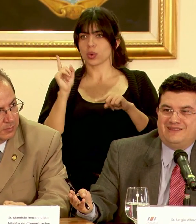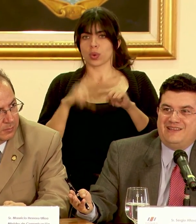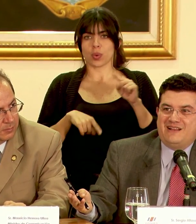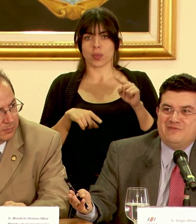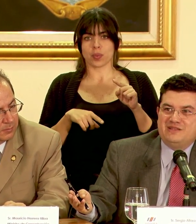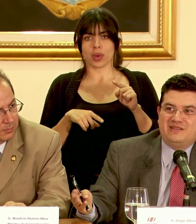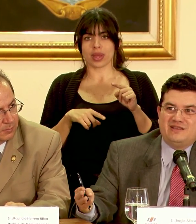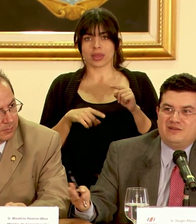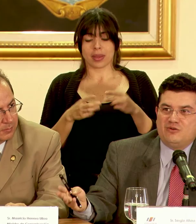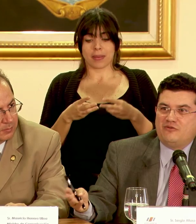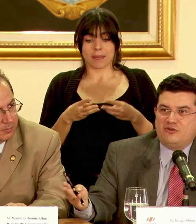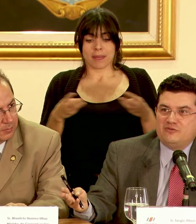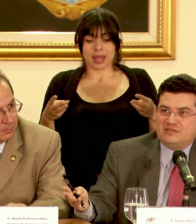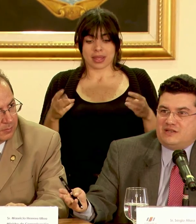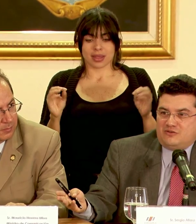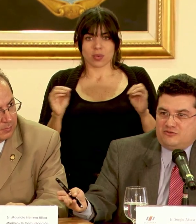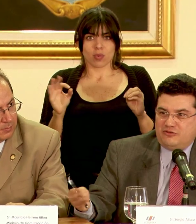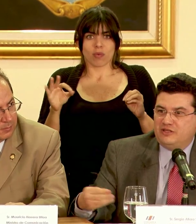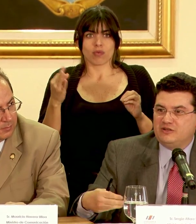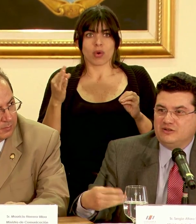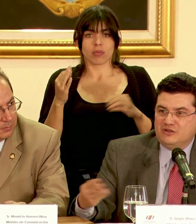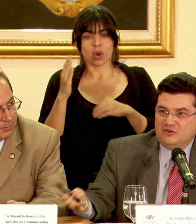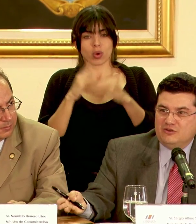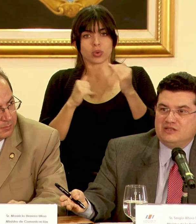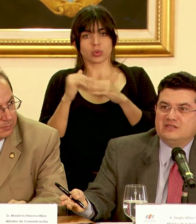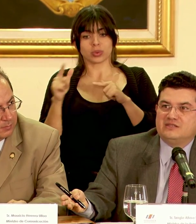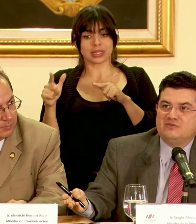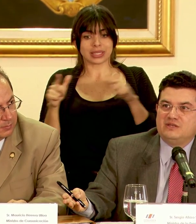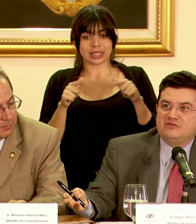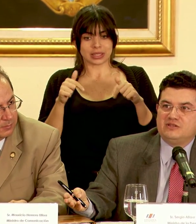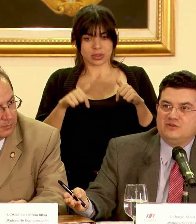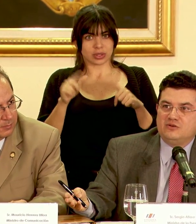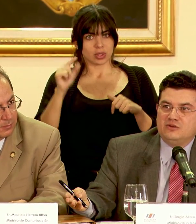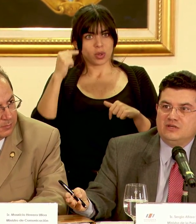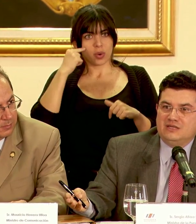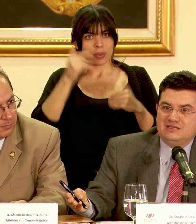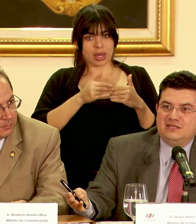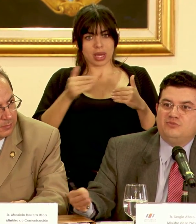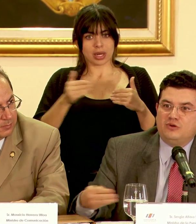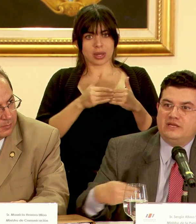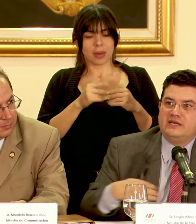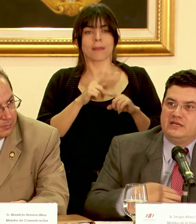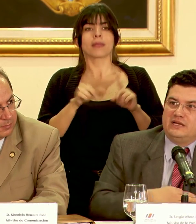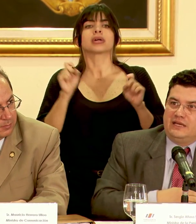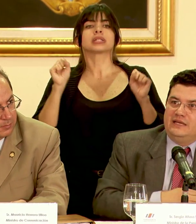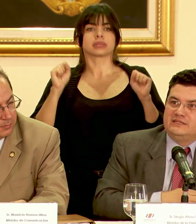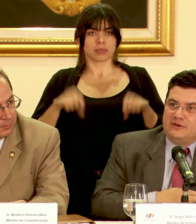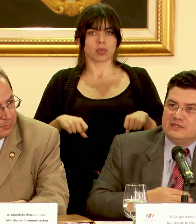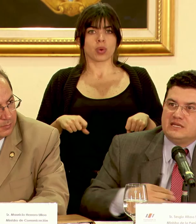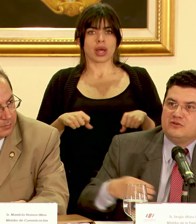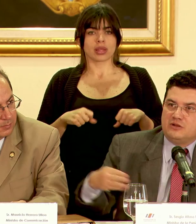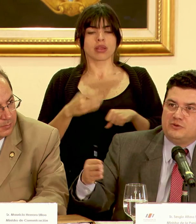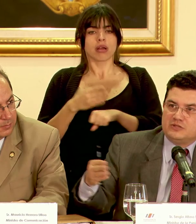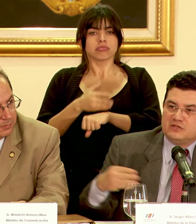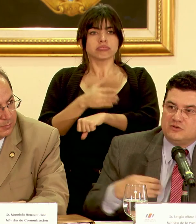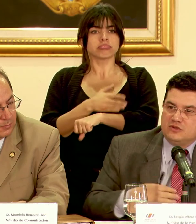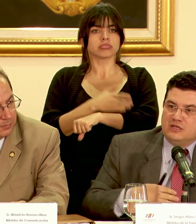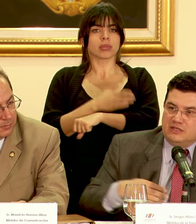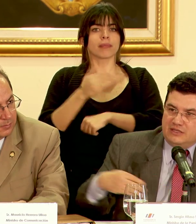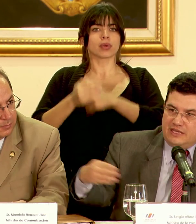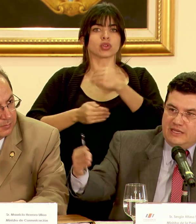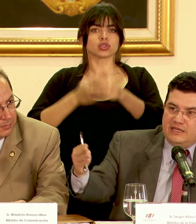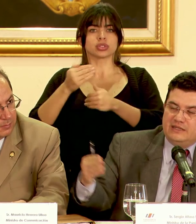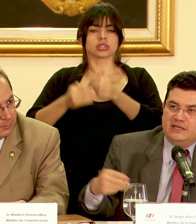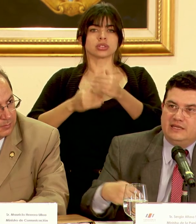materialmente de ninguna forma estar construido durante esta administración si puede irse avanzando el proceso